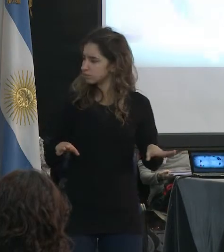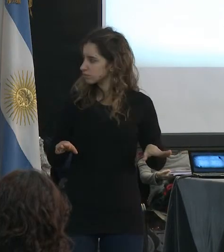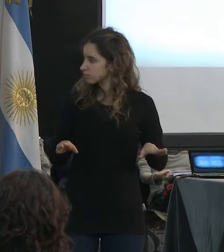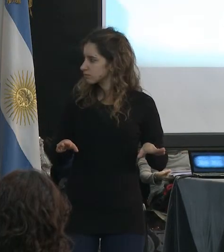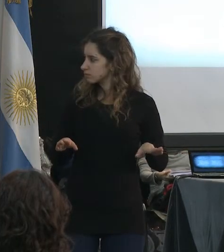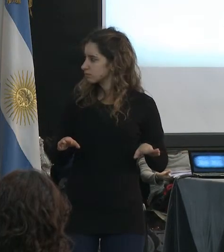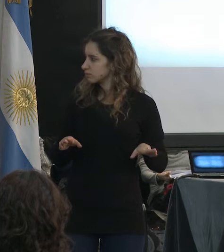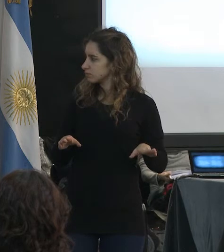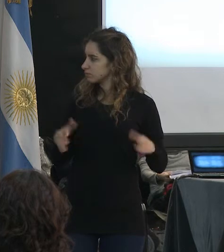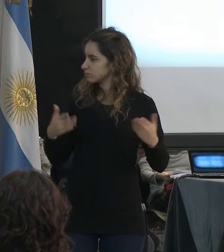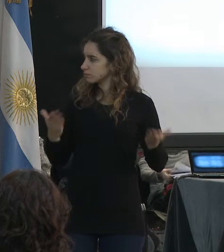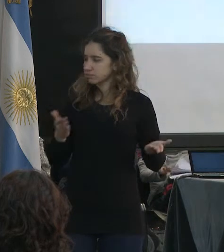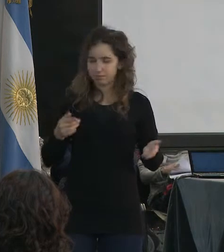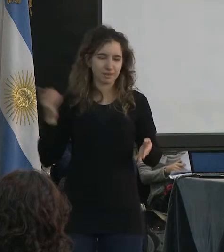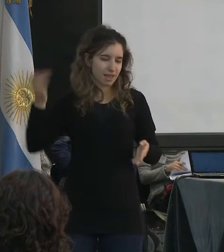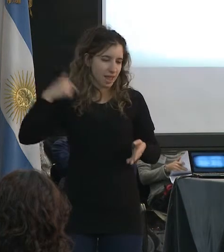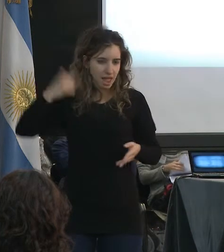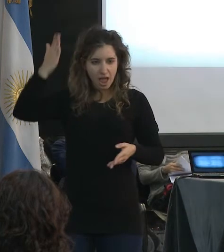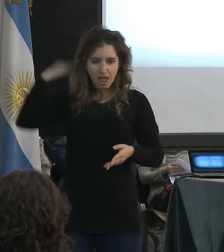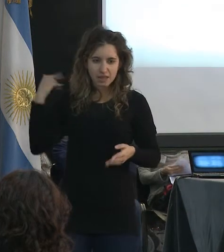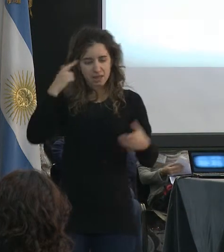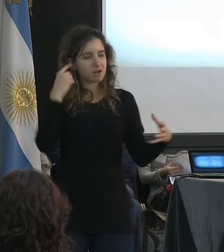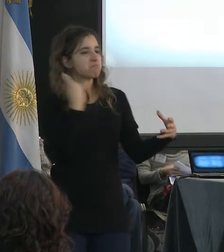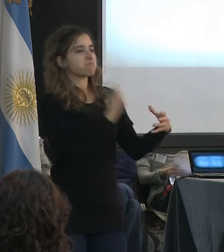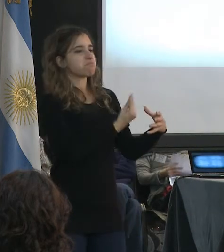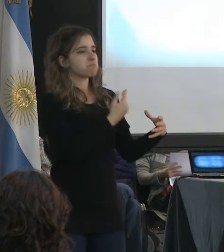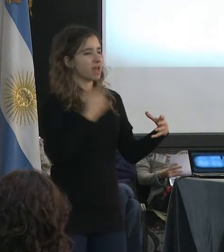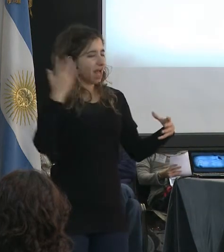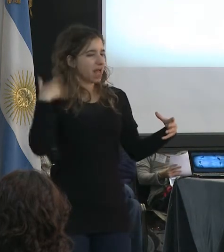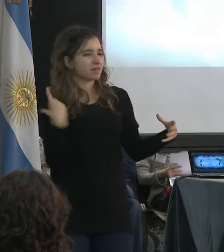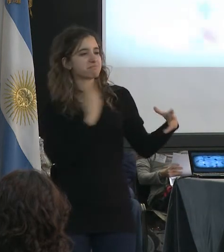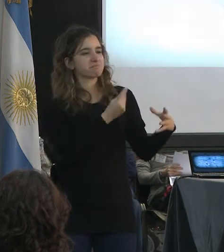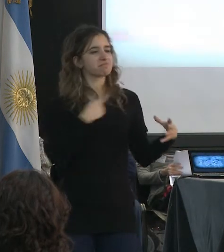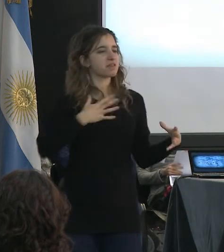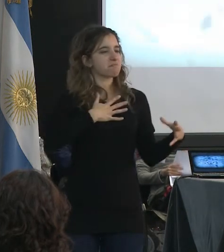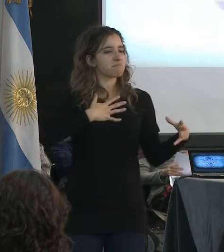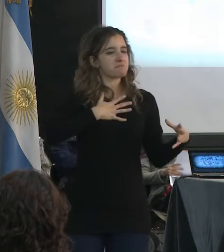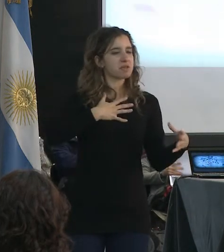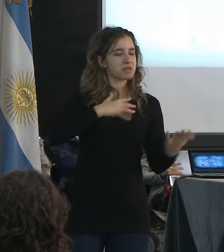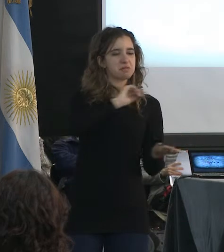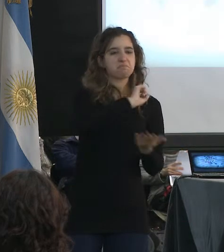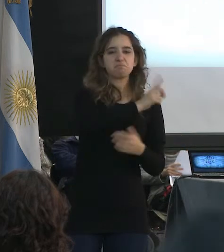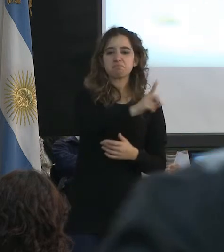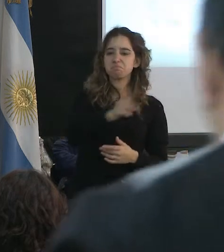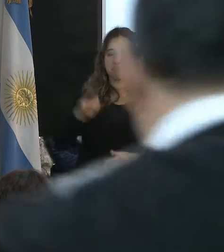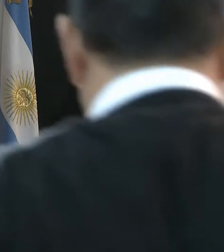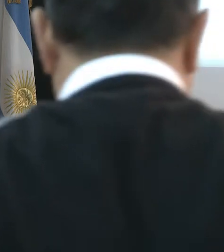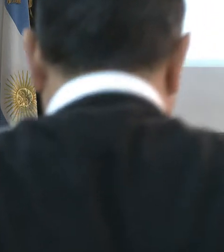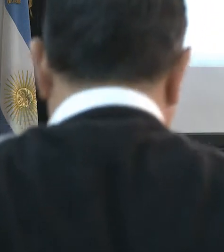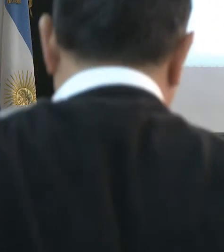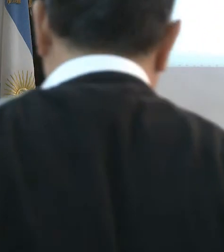porque nos creíamos, yo también integraba ARPA, nos creíamos que éramos, qué sé yo, los que únicamente podíamos irradiar en las radios.